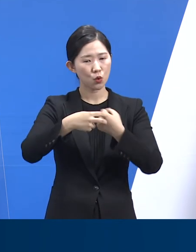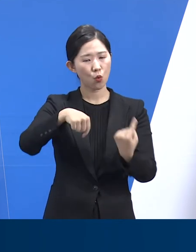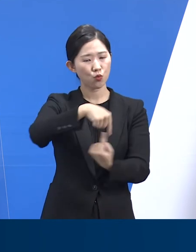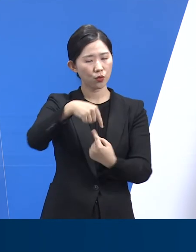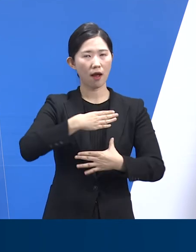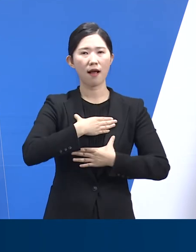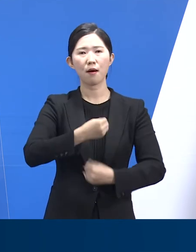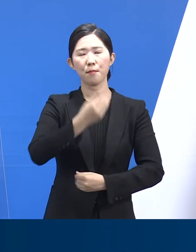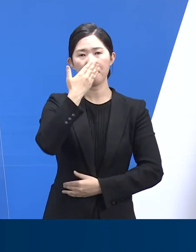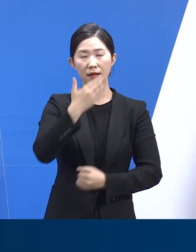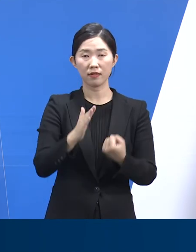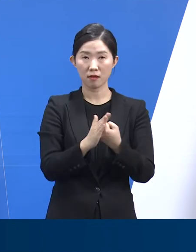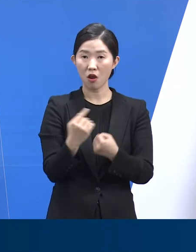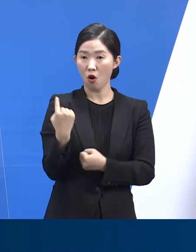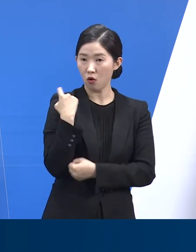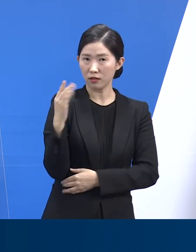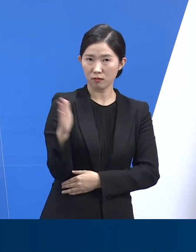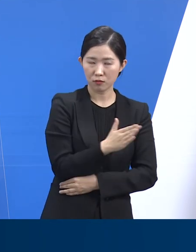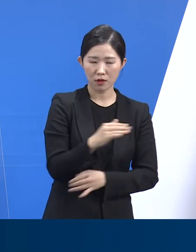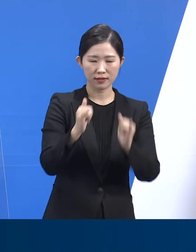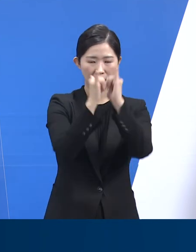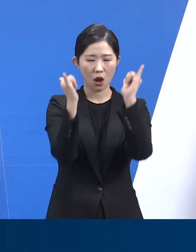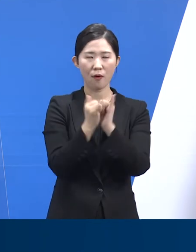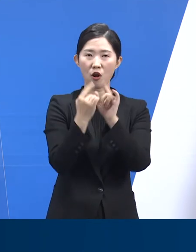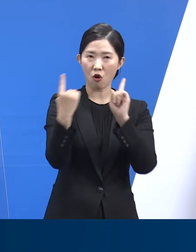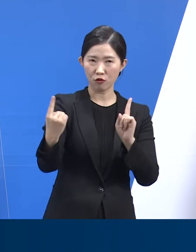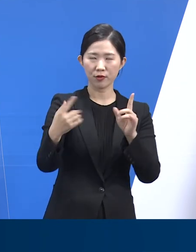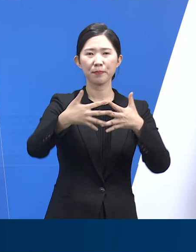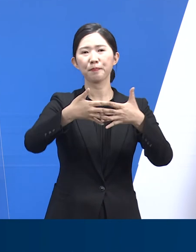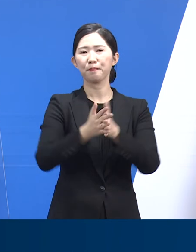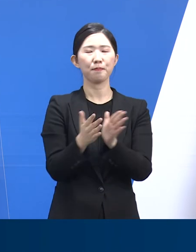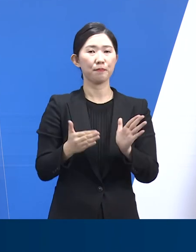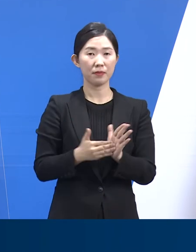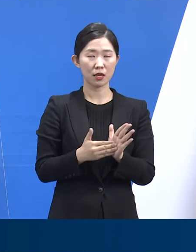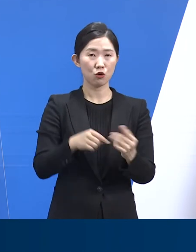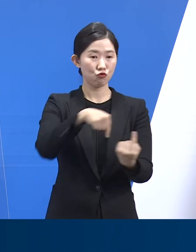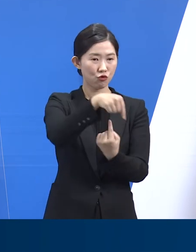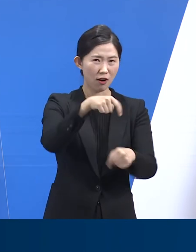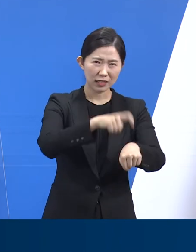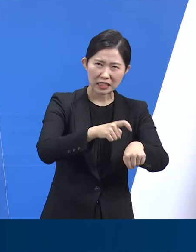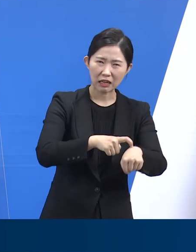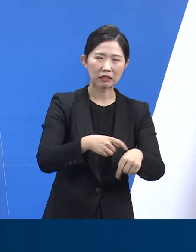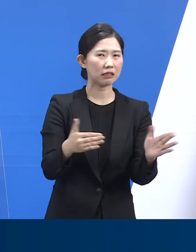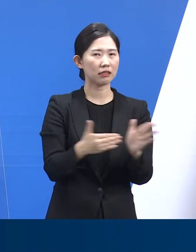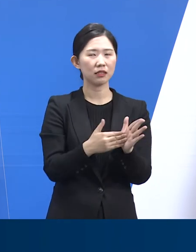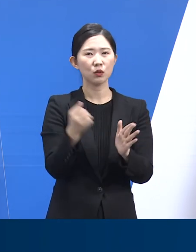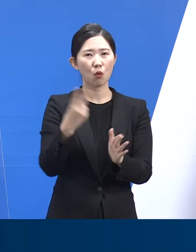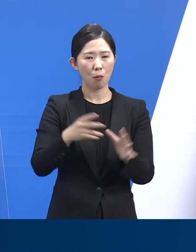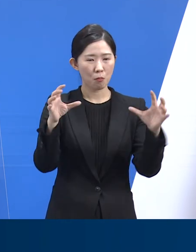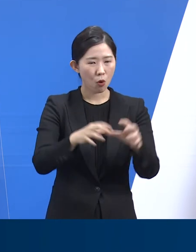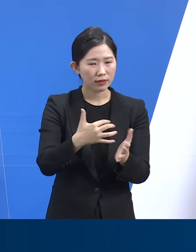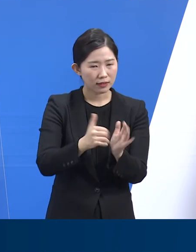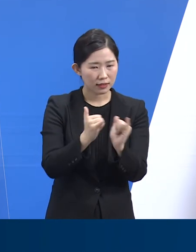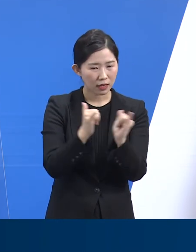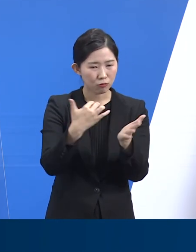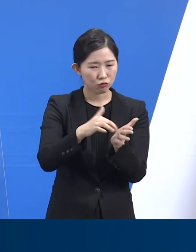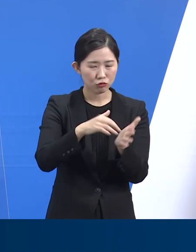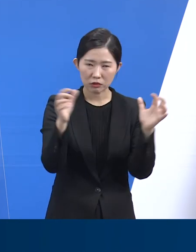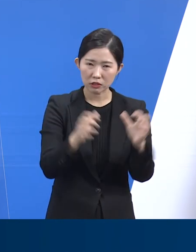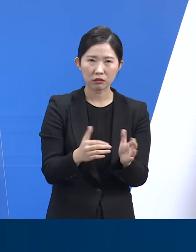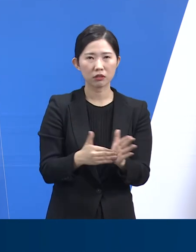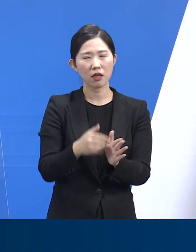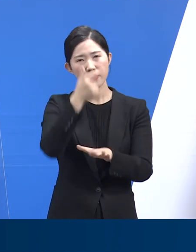어제 18일부터 사회적 거리 두기가 전면 해제되었습니다. 운영시간, 사적 모임, 행사 및 집회, 종교활동 등